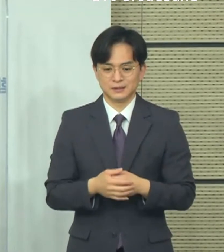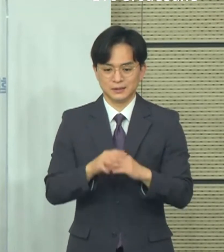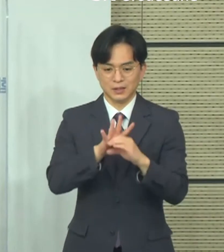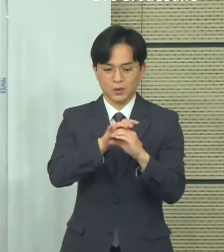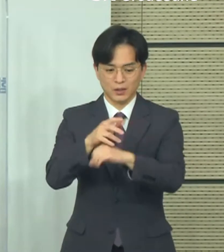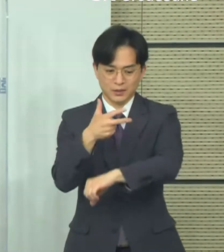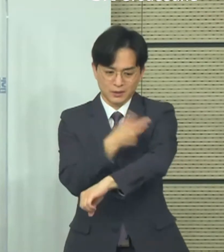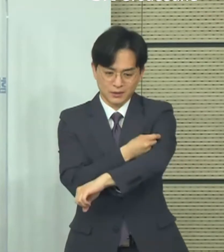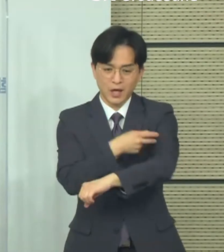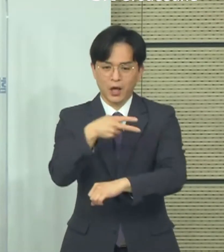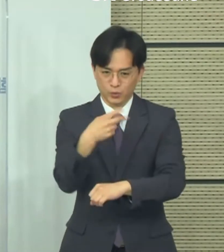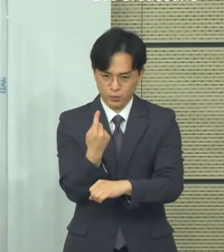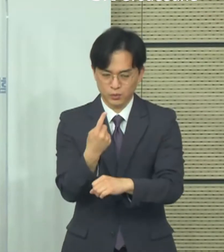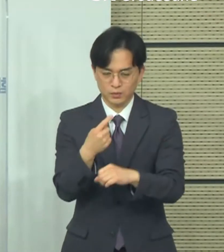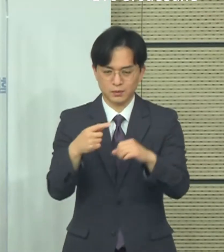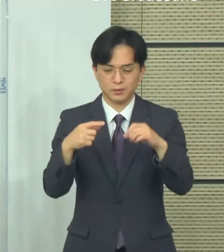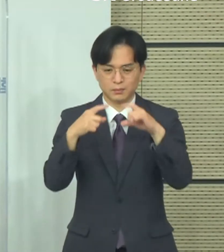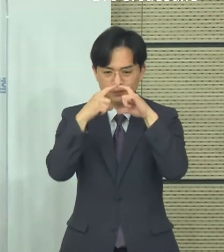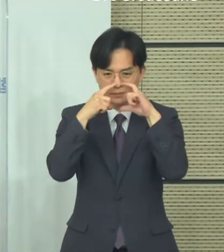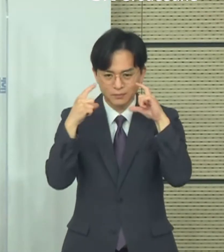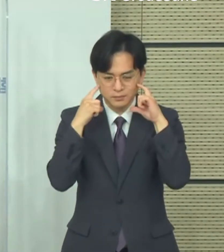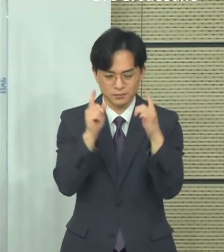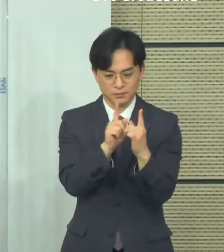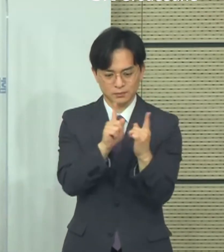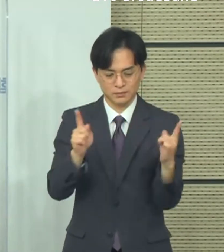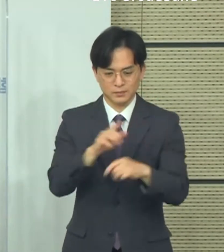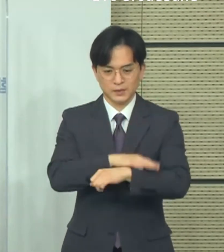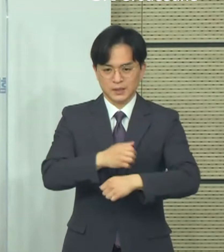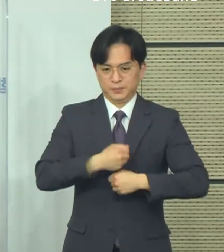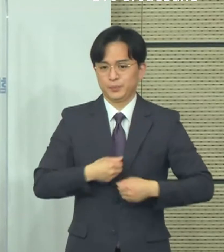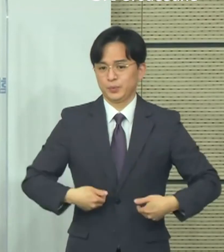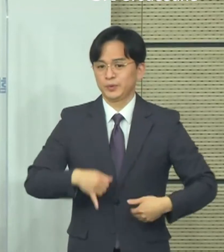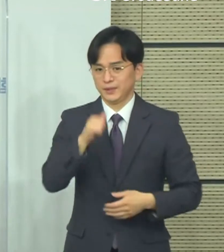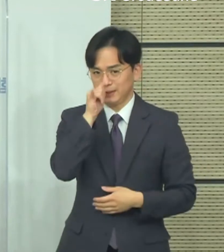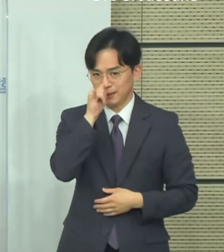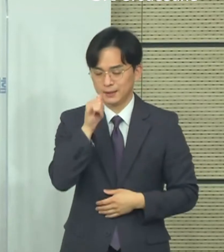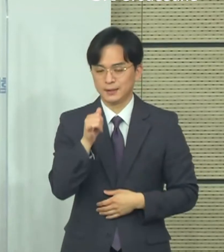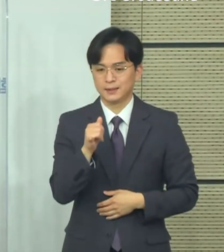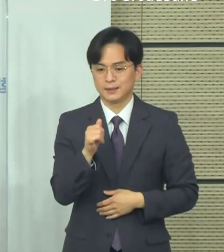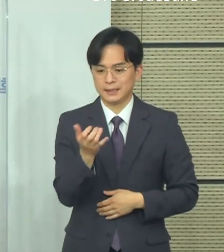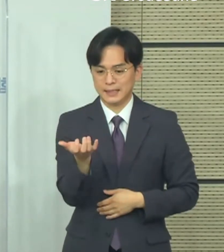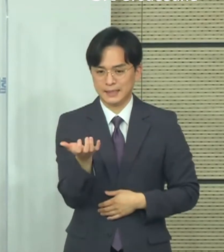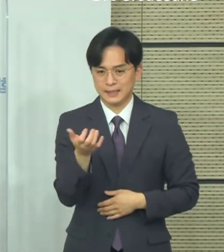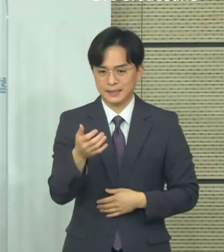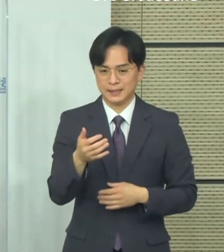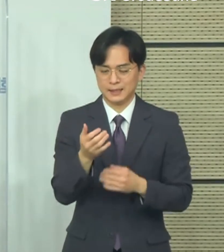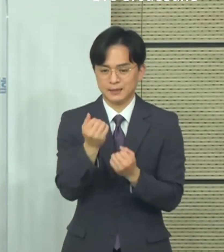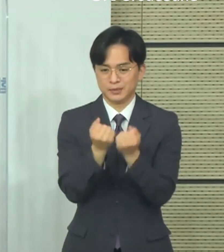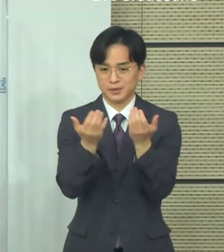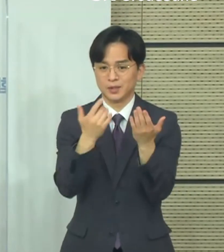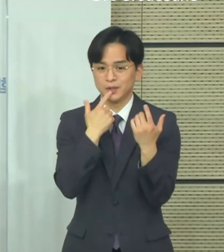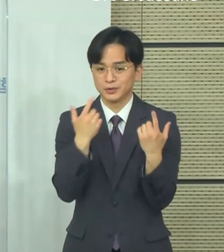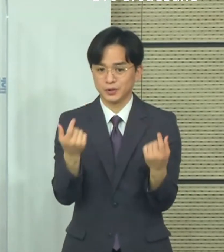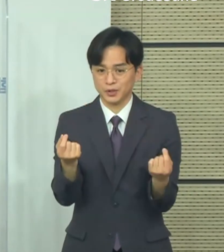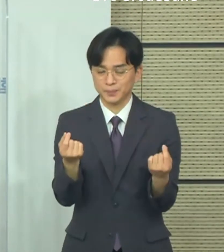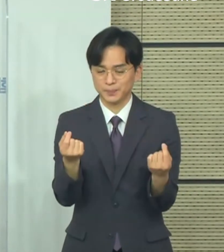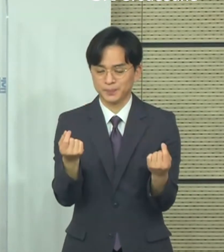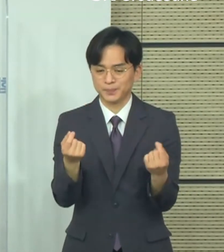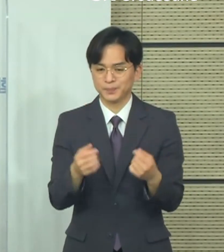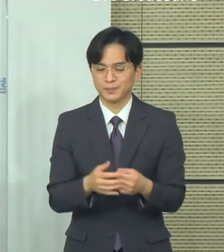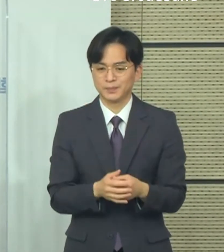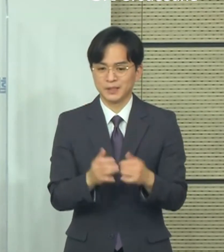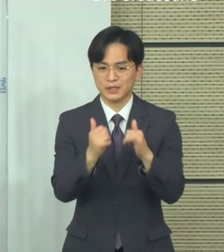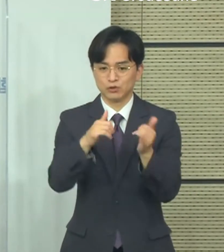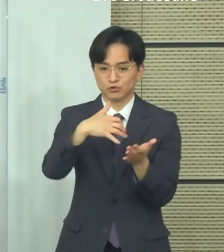유지될 필요가 있겠다. 특히 지금 1차 접종이 브리핑에 말씀드린 것과 같이 25.7% 인구의 한